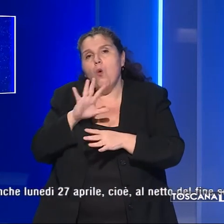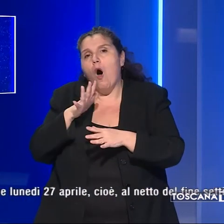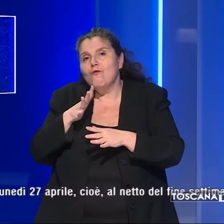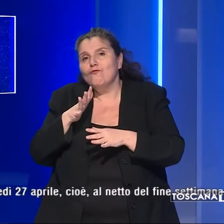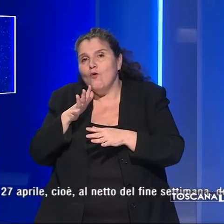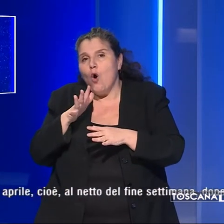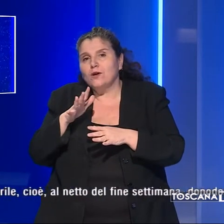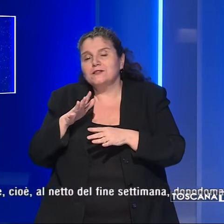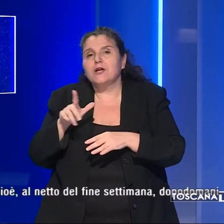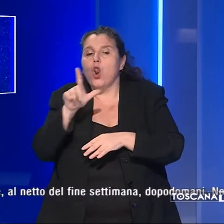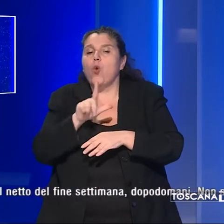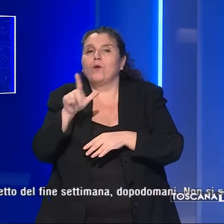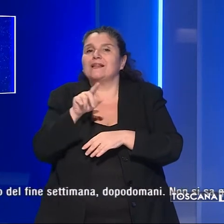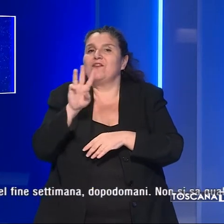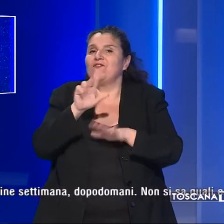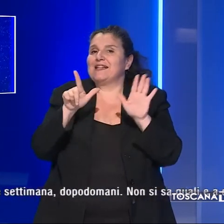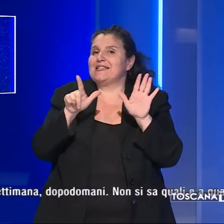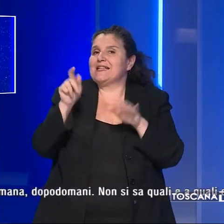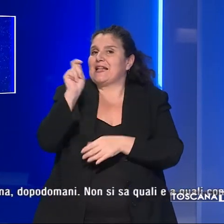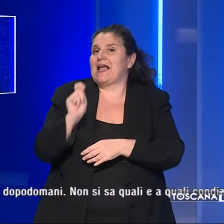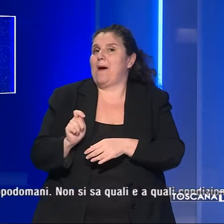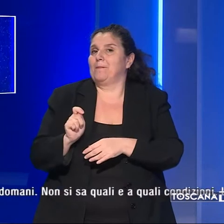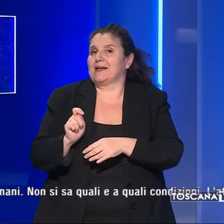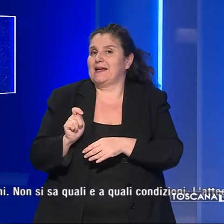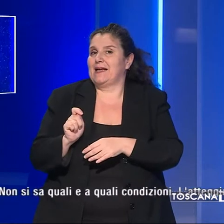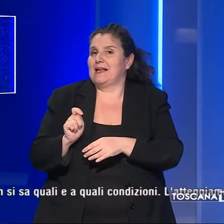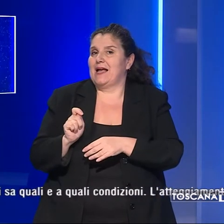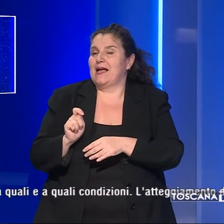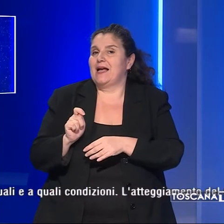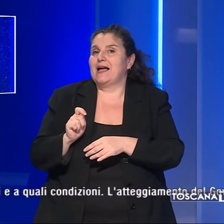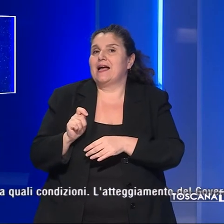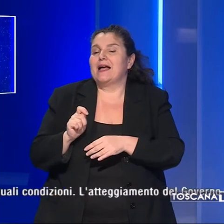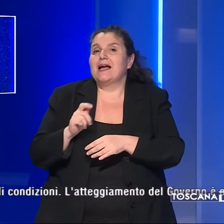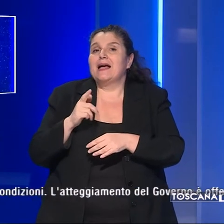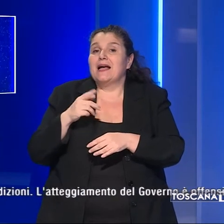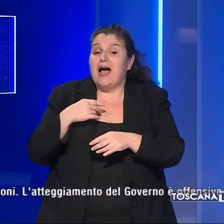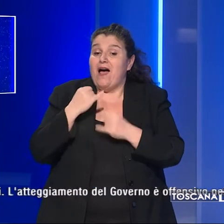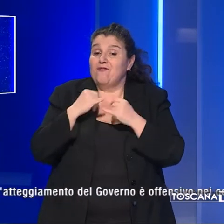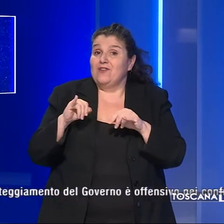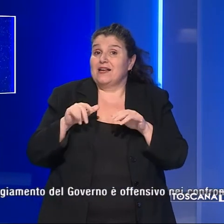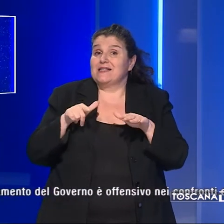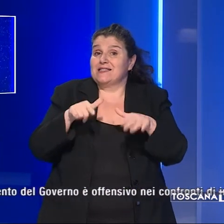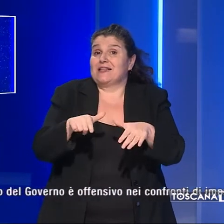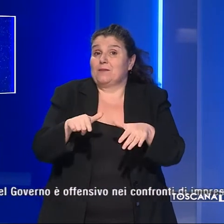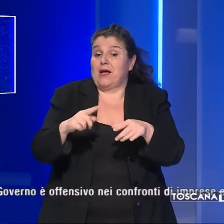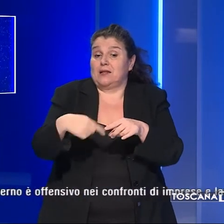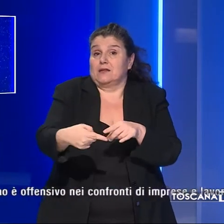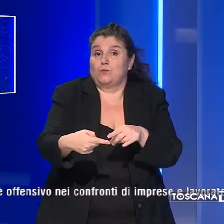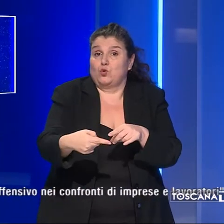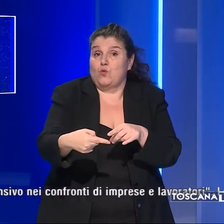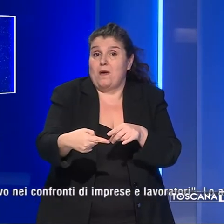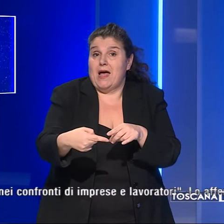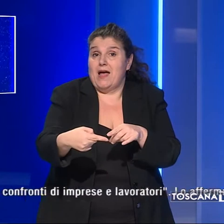partire anche lunedì 27 aprile, cioè al netto del fine settimana dopo domani.